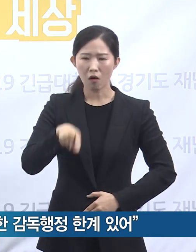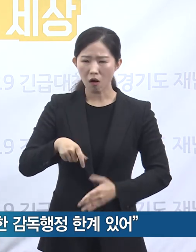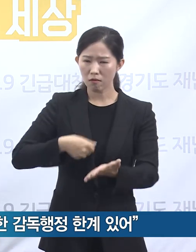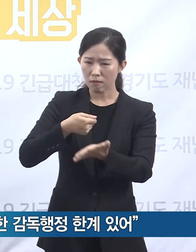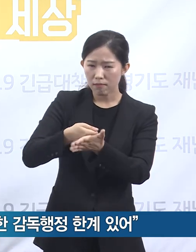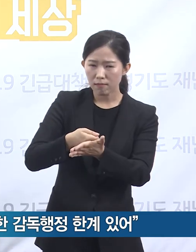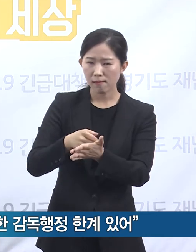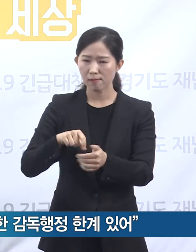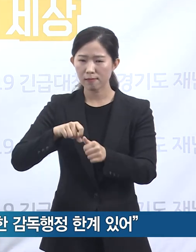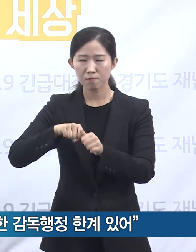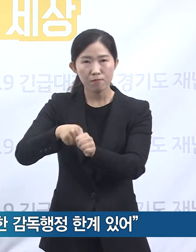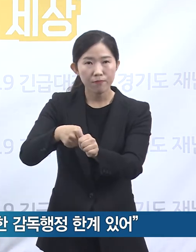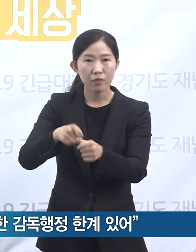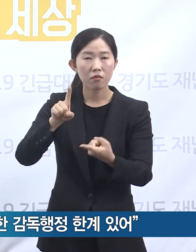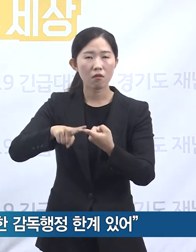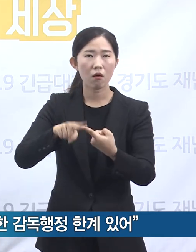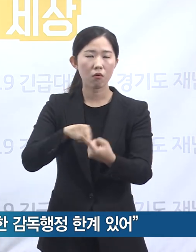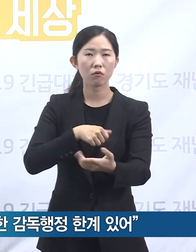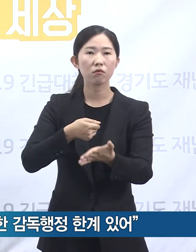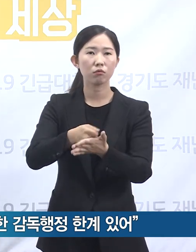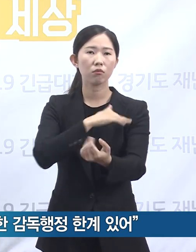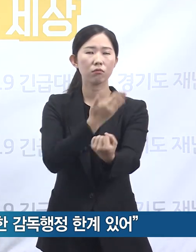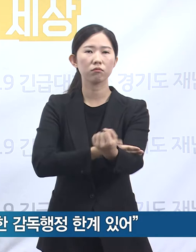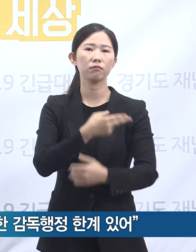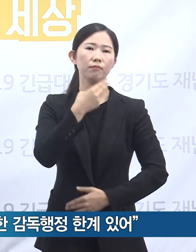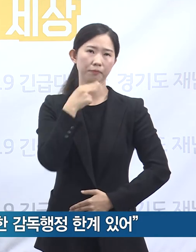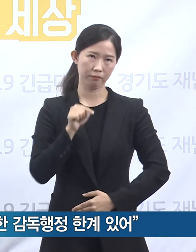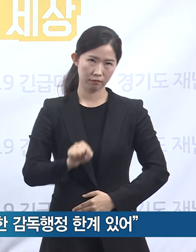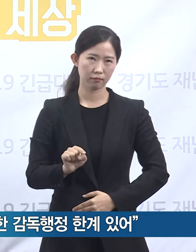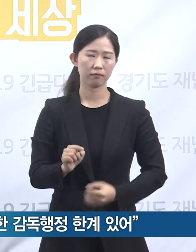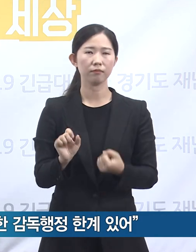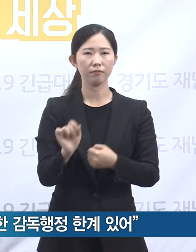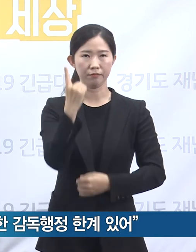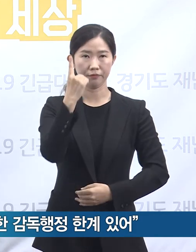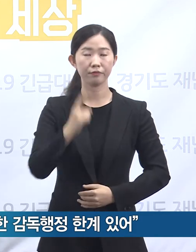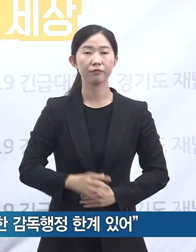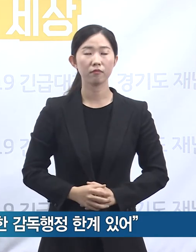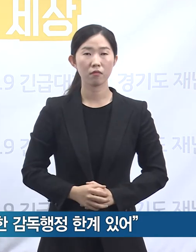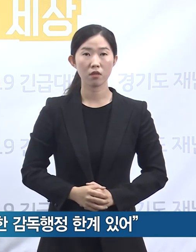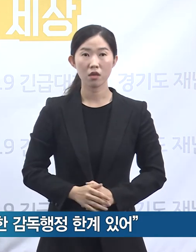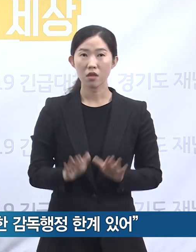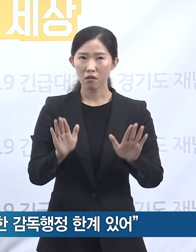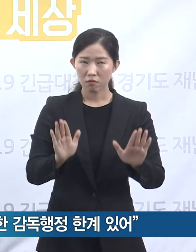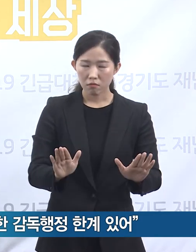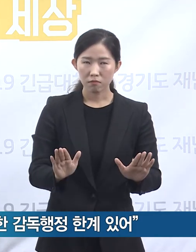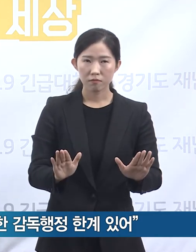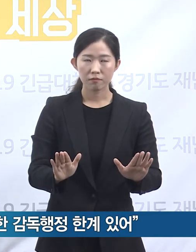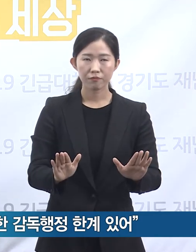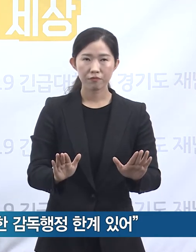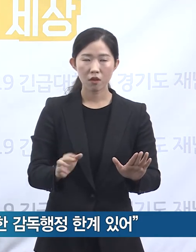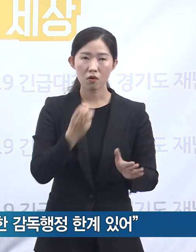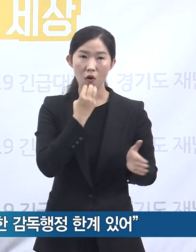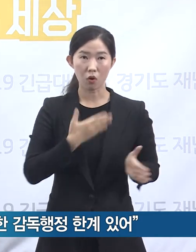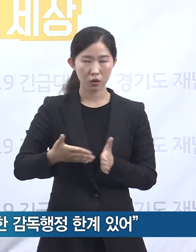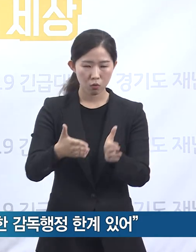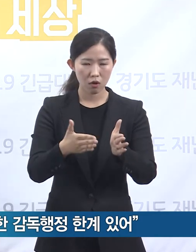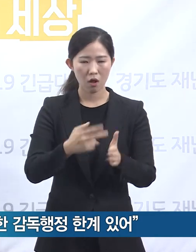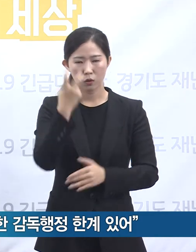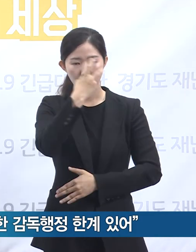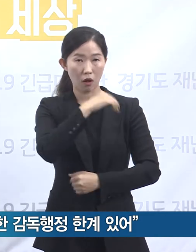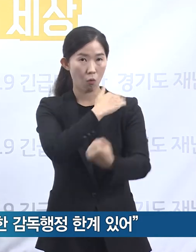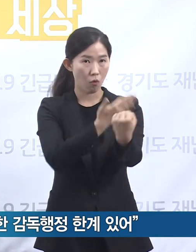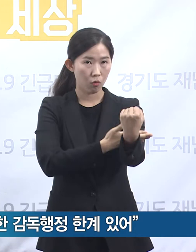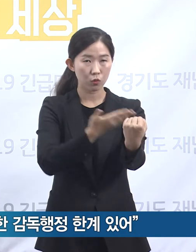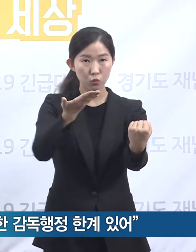구조적 한계에 기인하는 바가 크다고 할 것입니다. 이번 사안에서 경기도에 만약 조사권과 처분권이